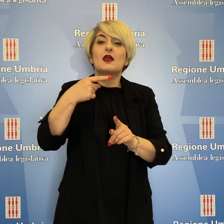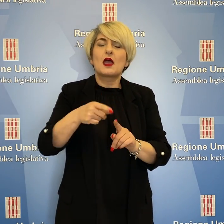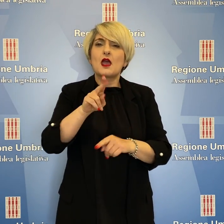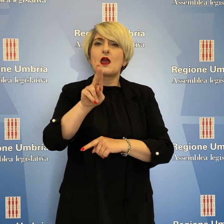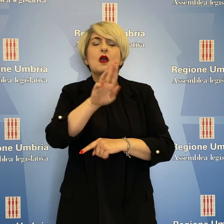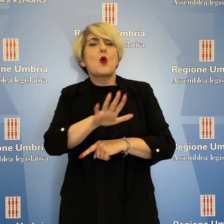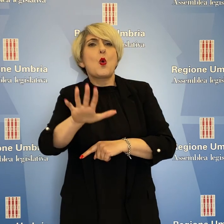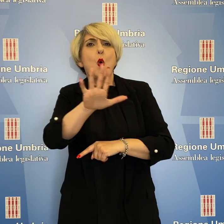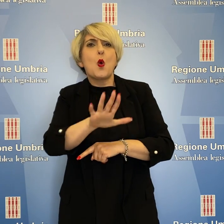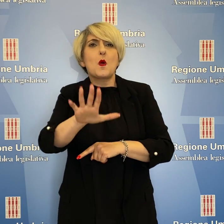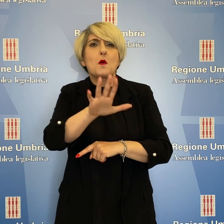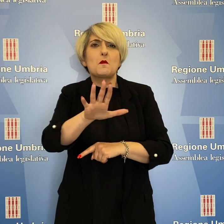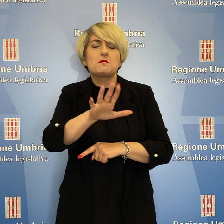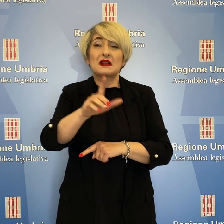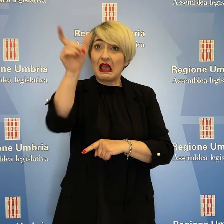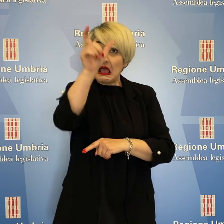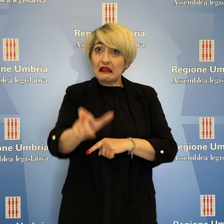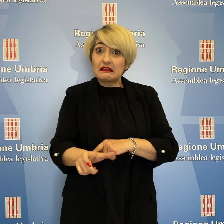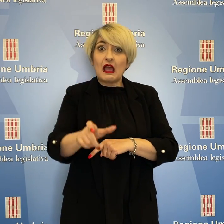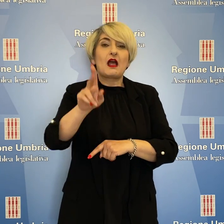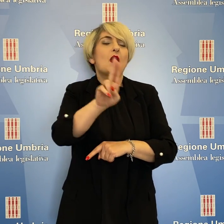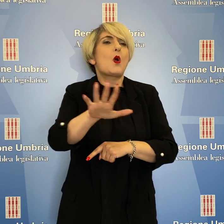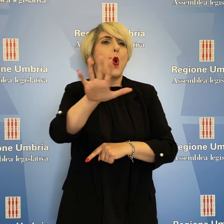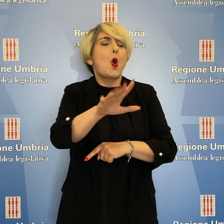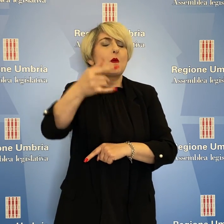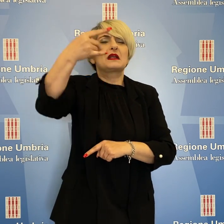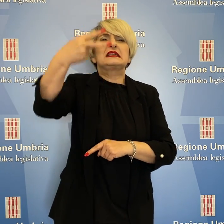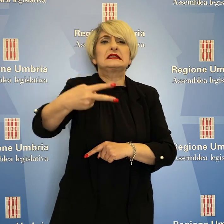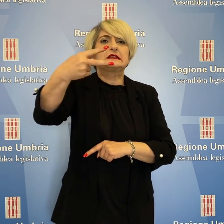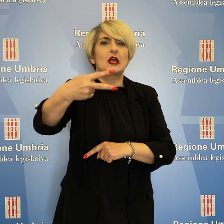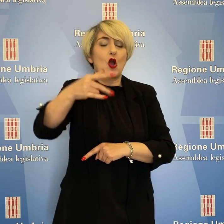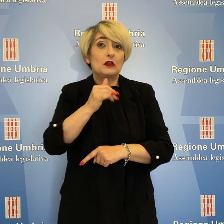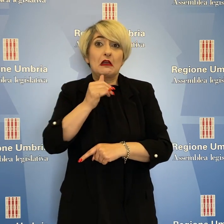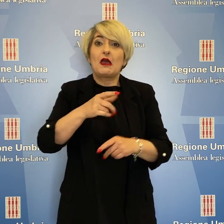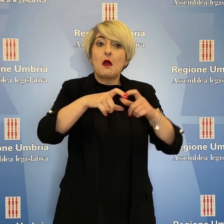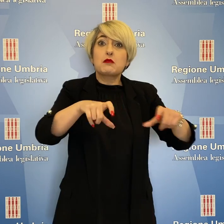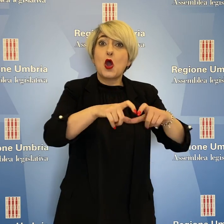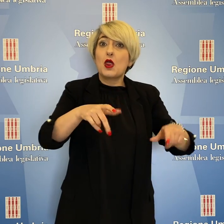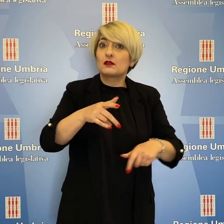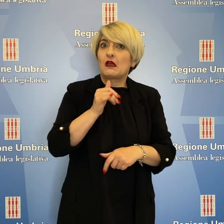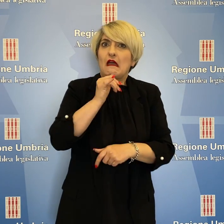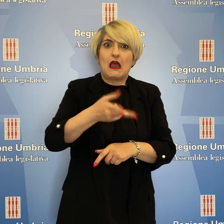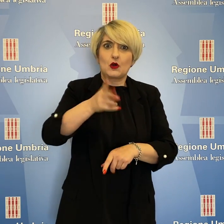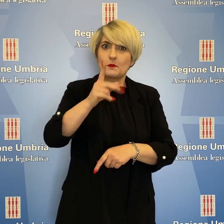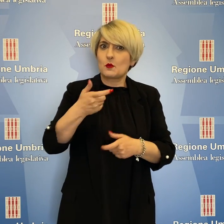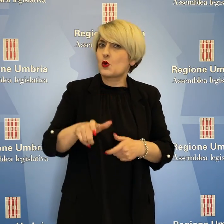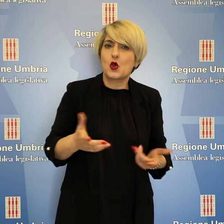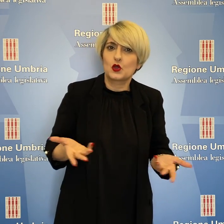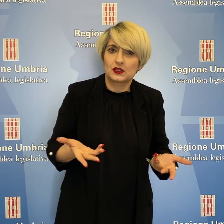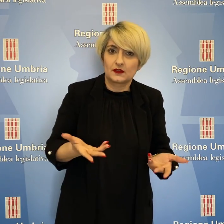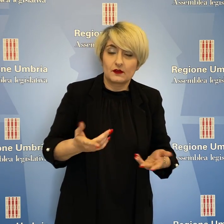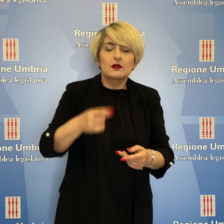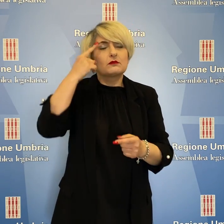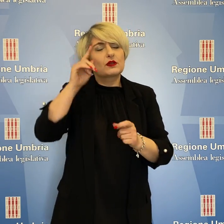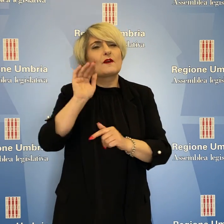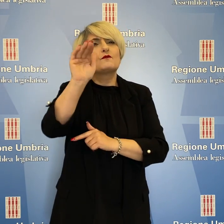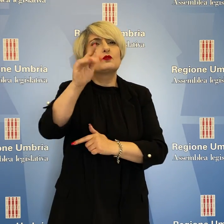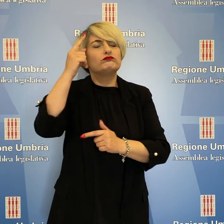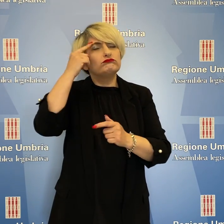mai l'Umbria risulta essere la seconda regione d'Italia più cara per bolletta idrica. Inoltre quali azioni si immaginano per